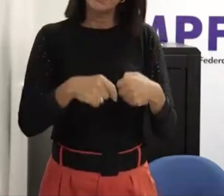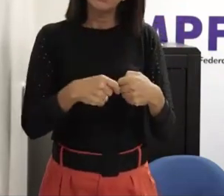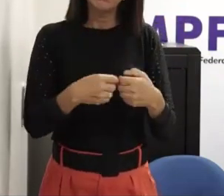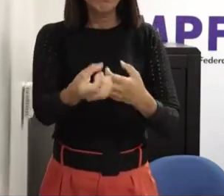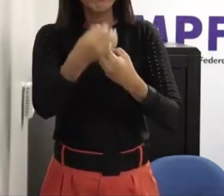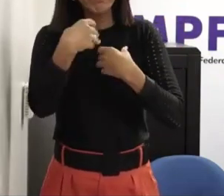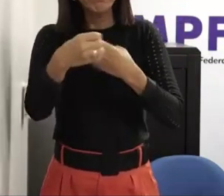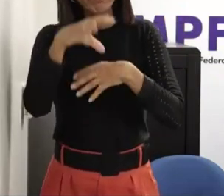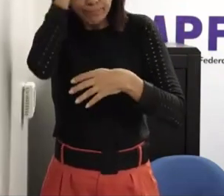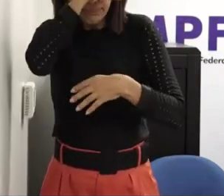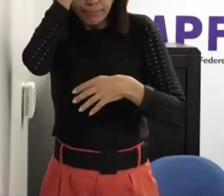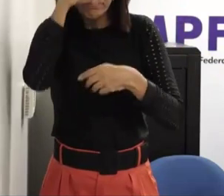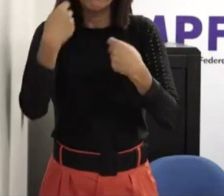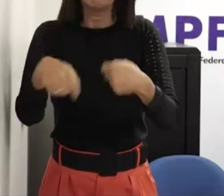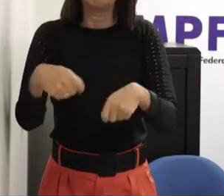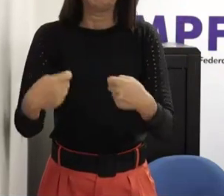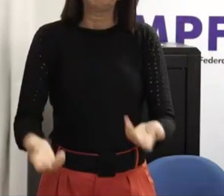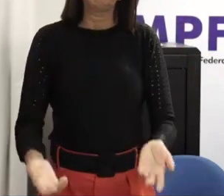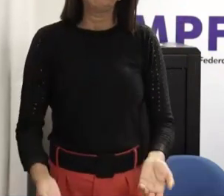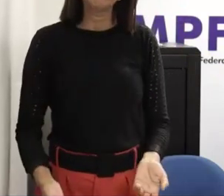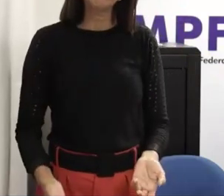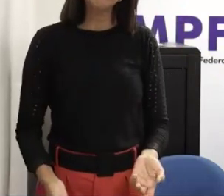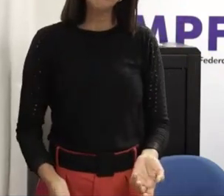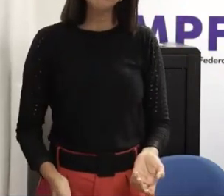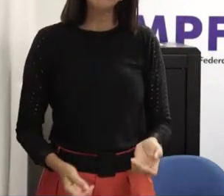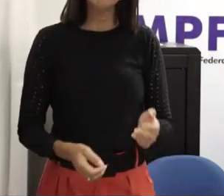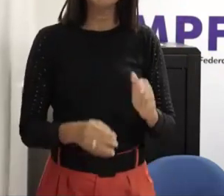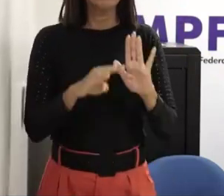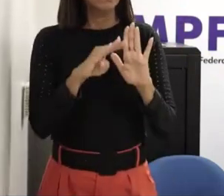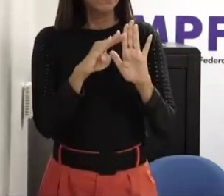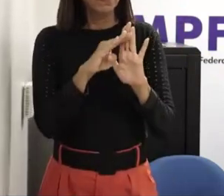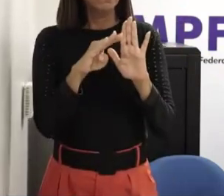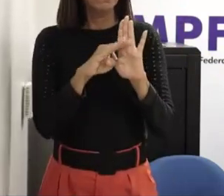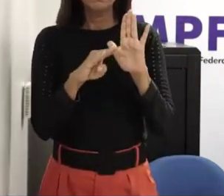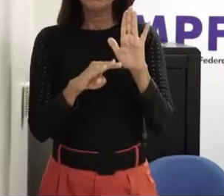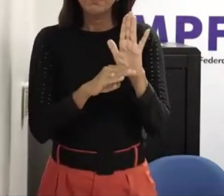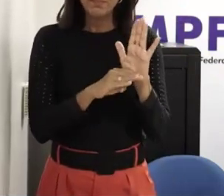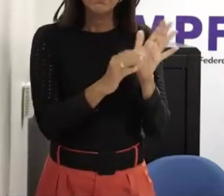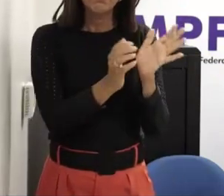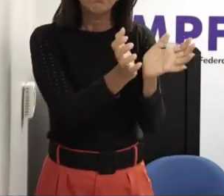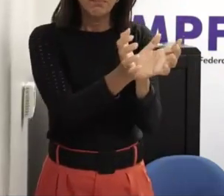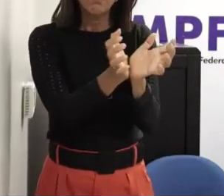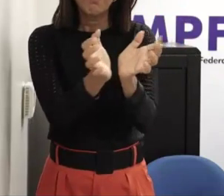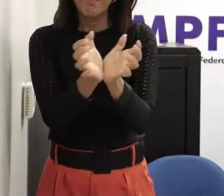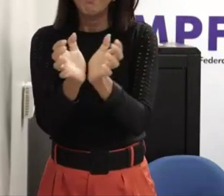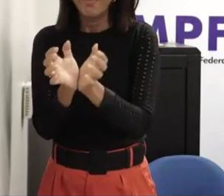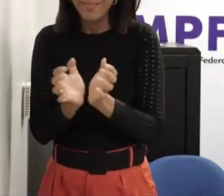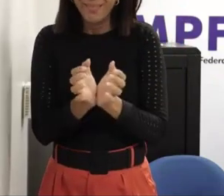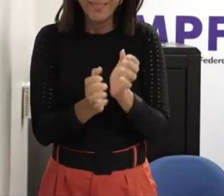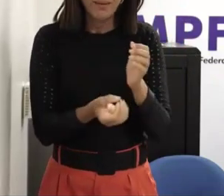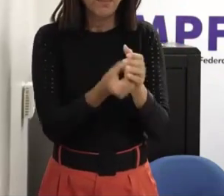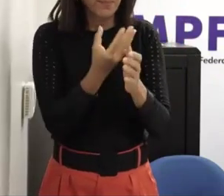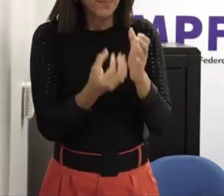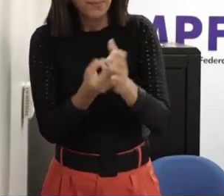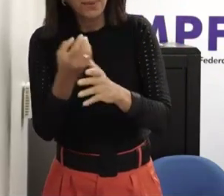isso na parte médica cada vez tá ficando maior protocolo pra tudo hoje em dia a gente brinca até que a medicina tá ficando engessada aconteceu tal